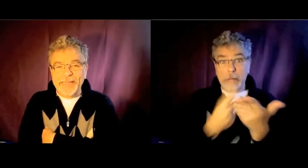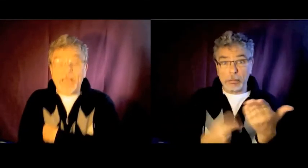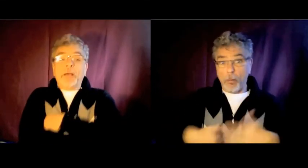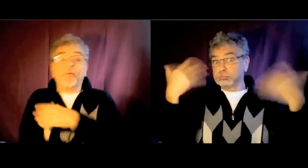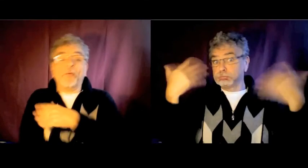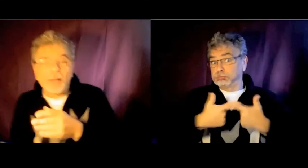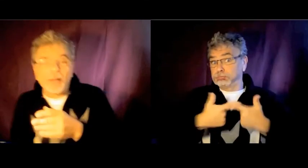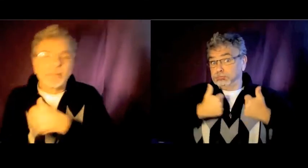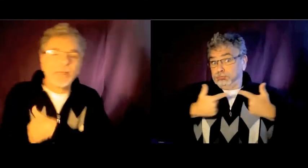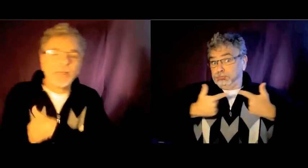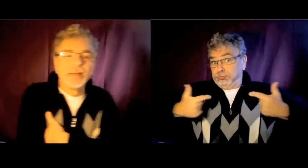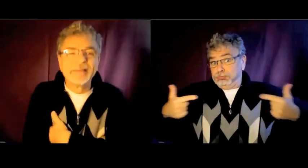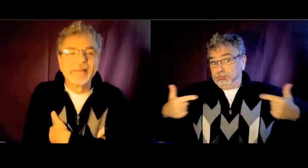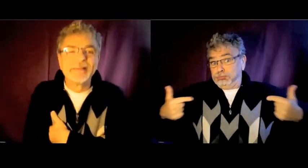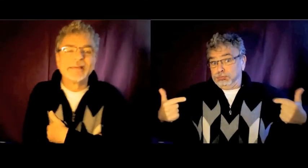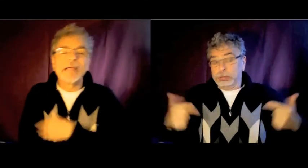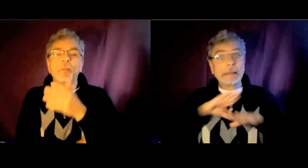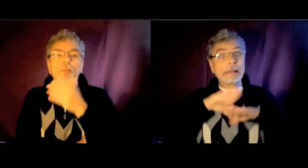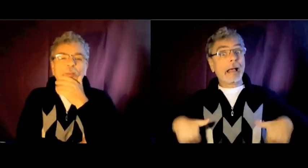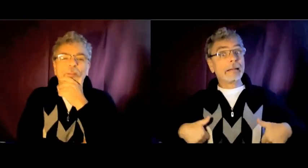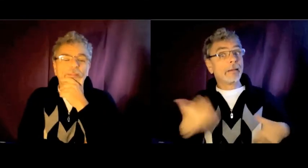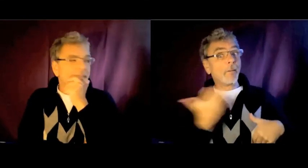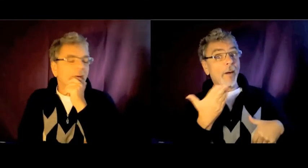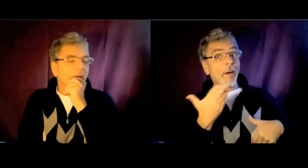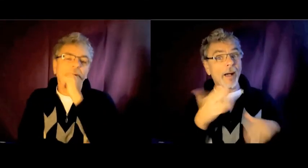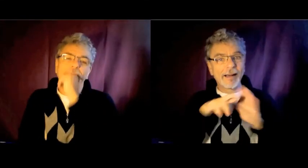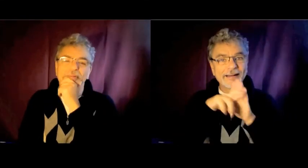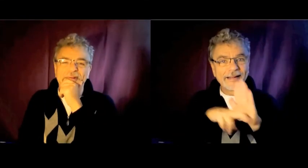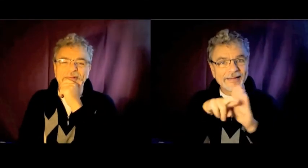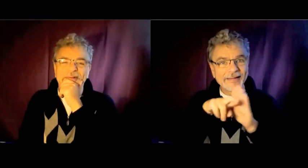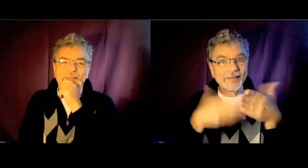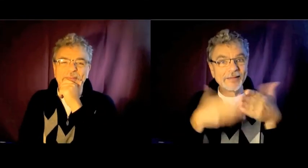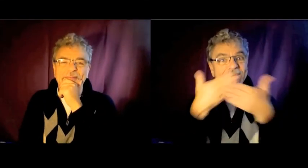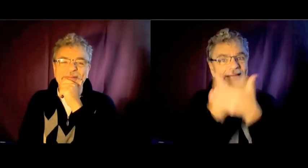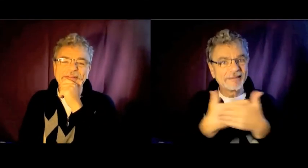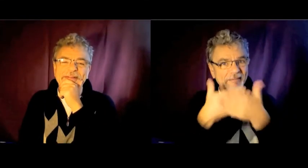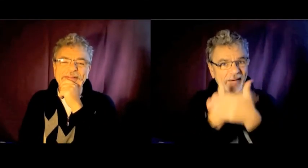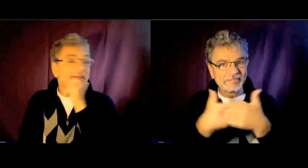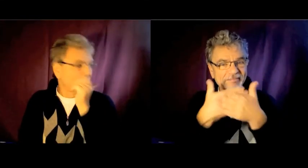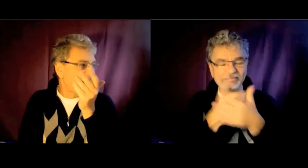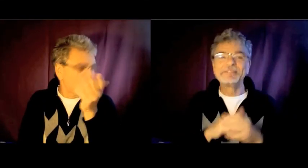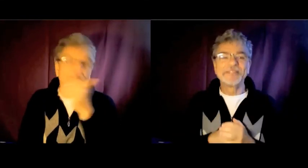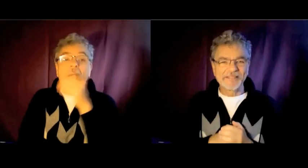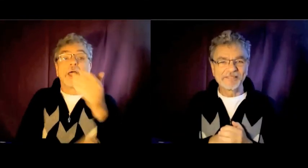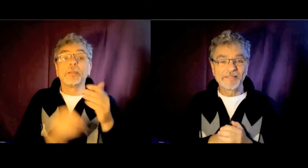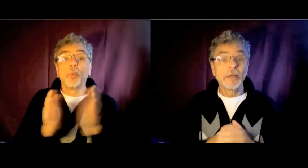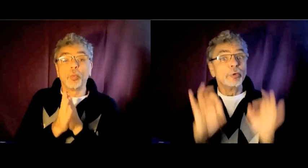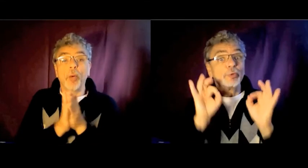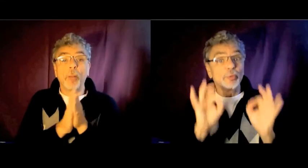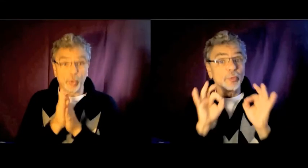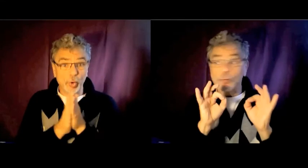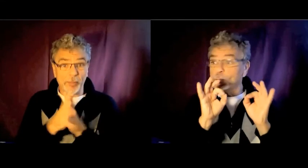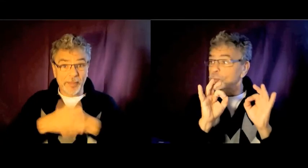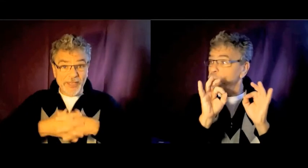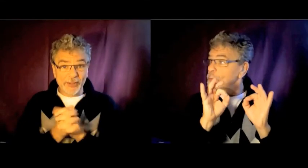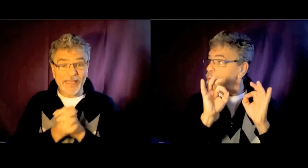Bon, enfin, c'est, c'est comme, bon, ça va, va, bon, alors, en mon tour de me présenter,